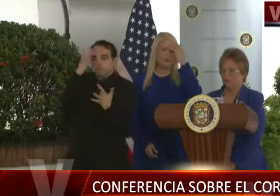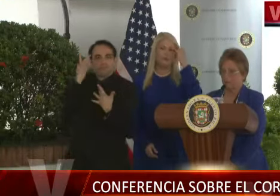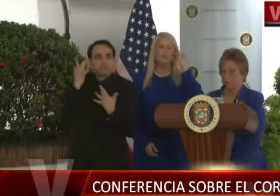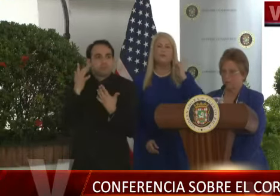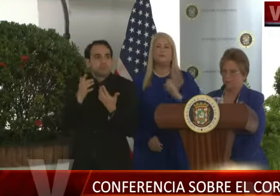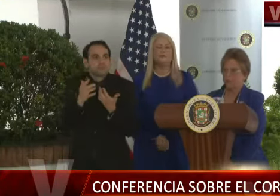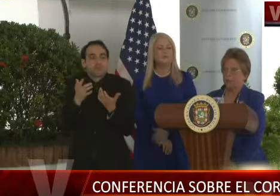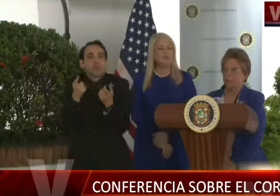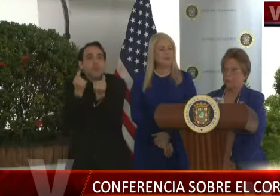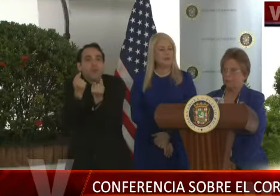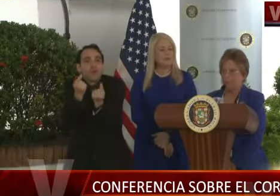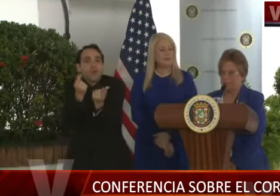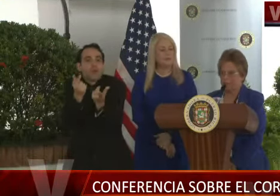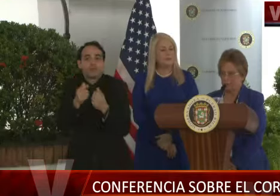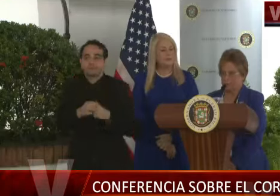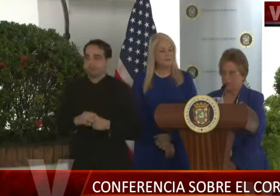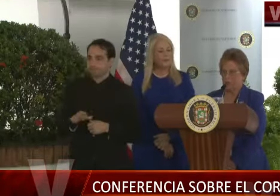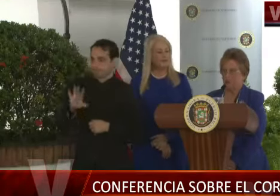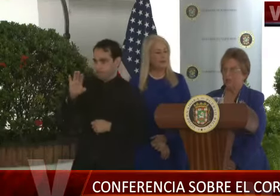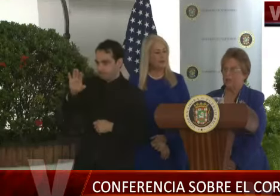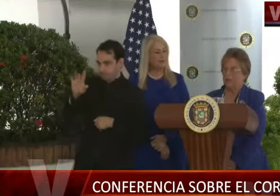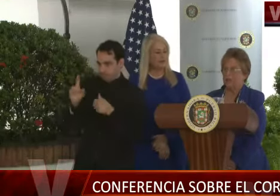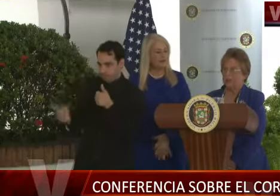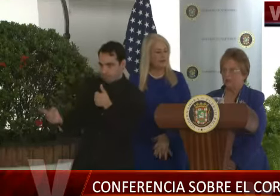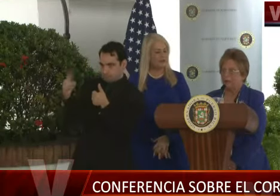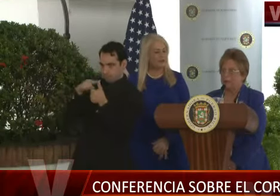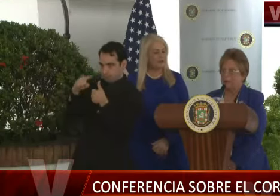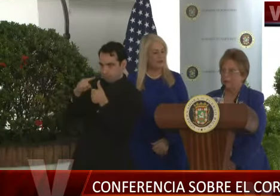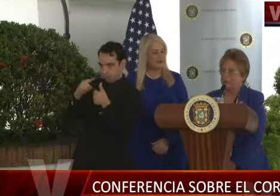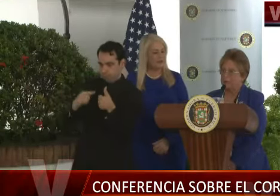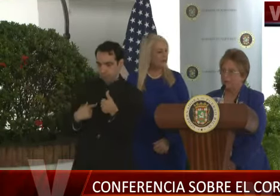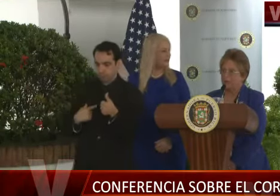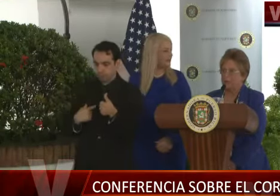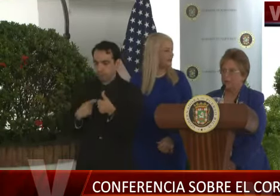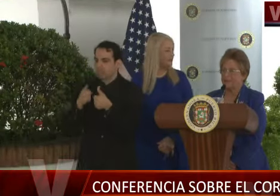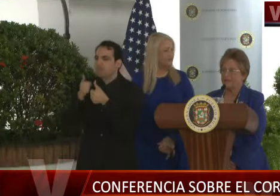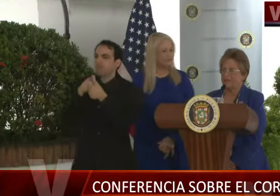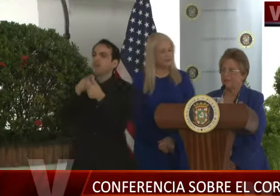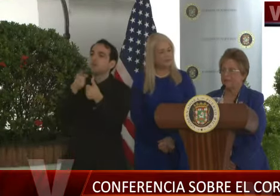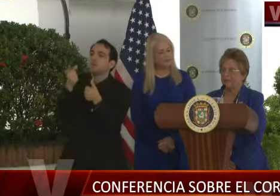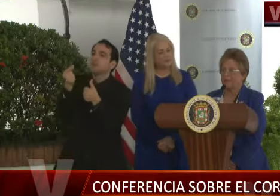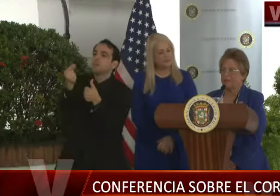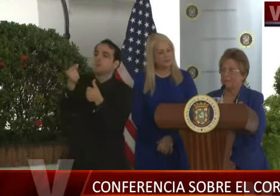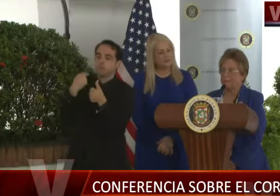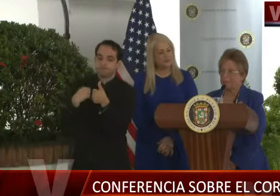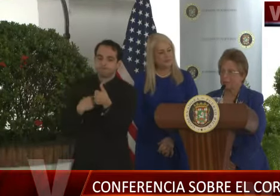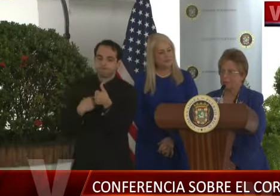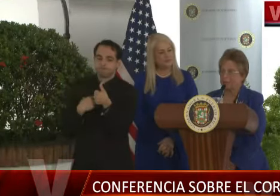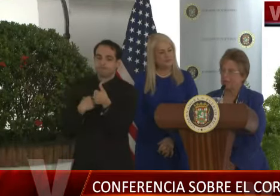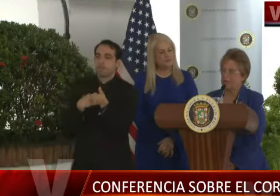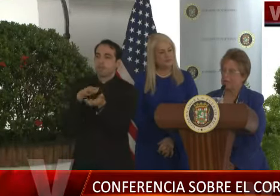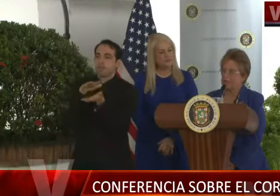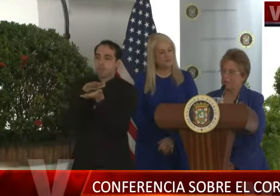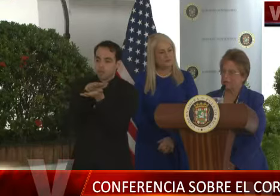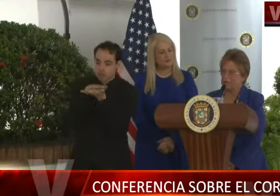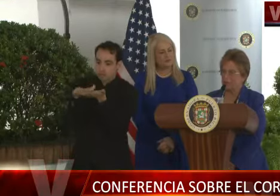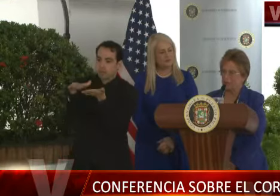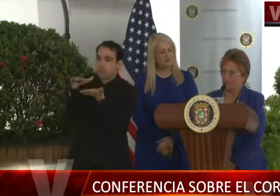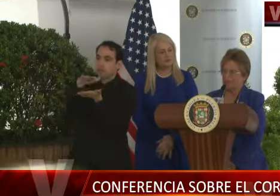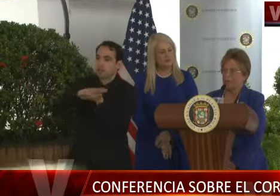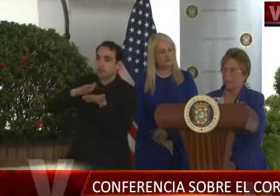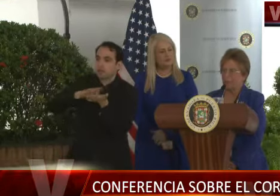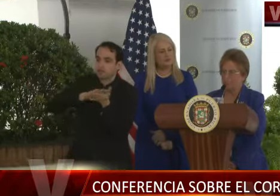respecto? Bueno, primero, la primera medida es la de limpieza e